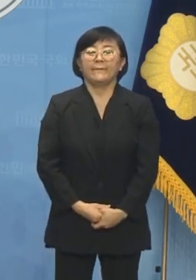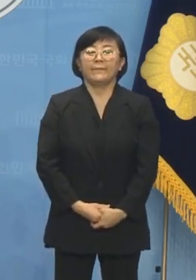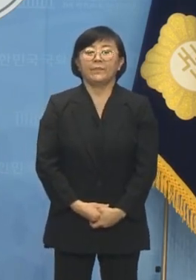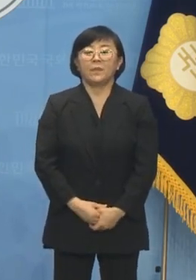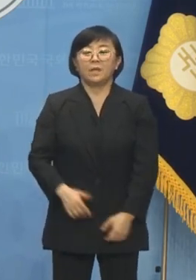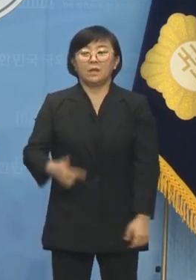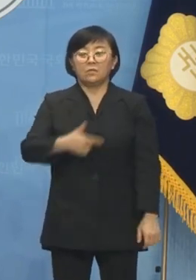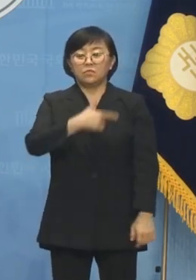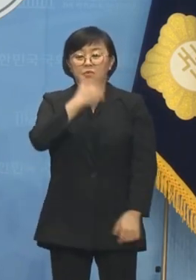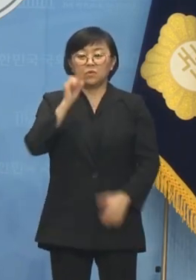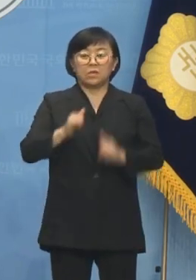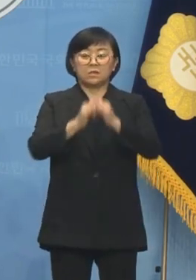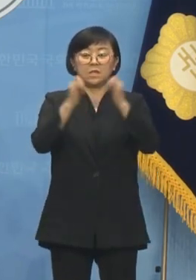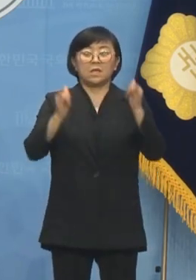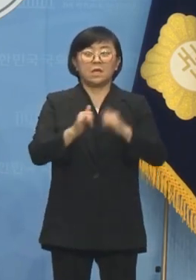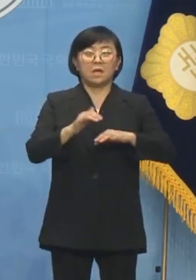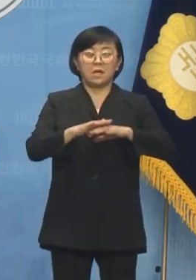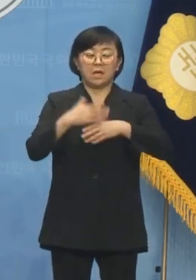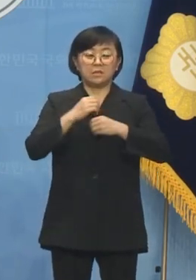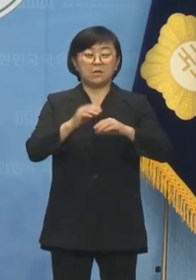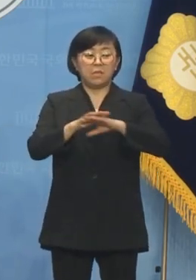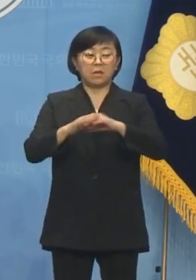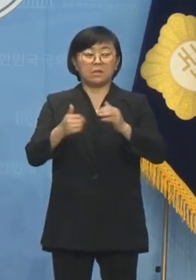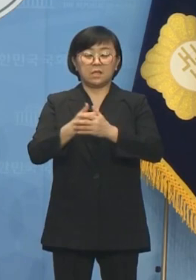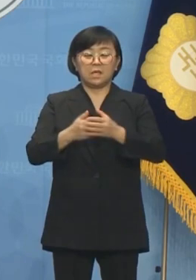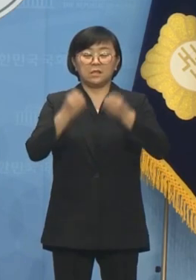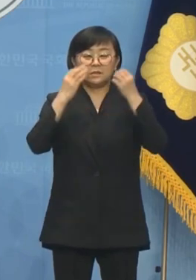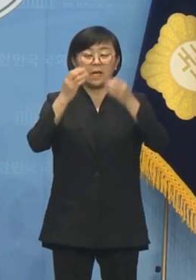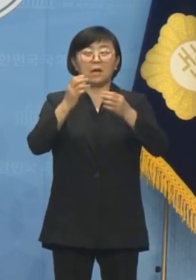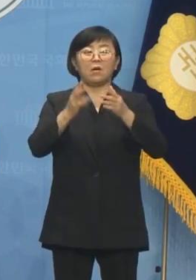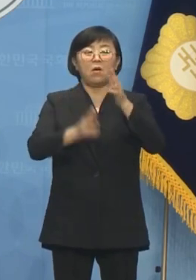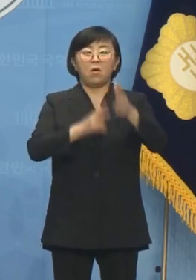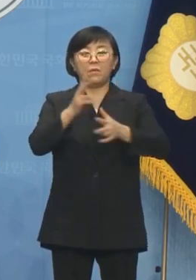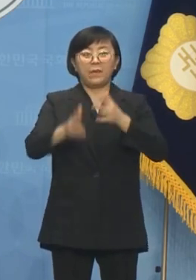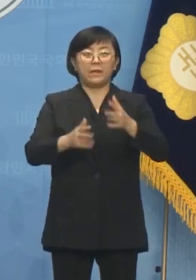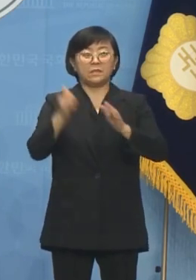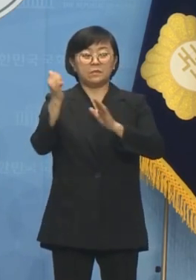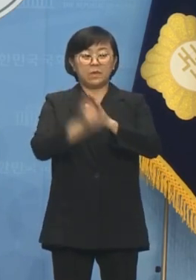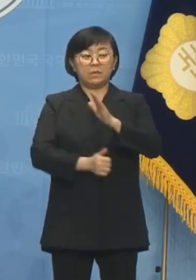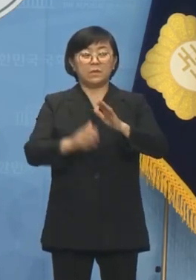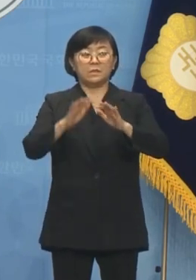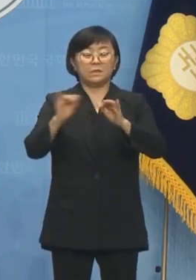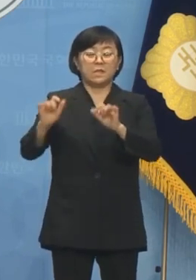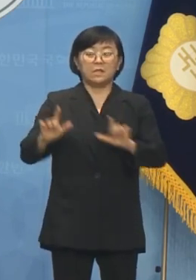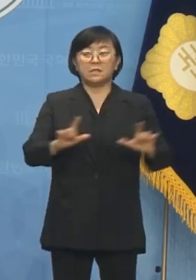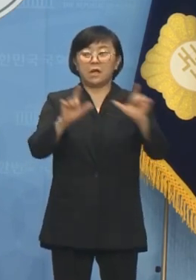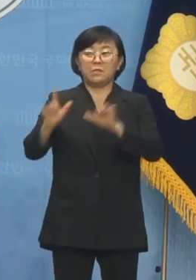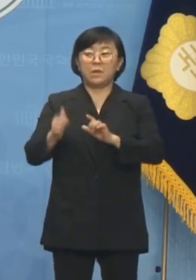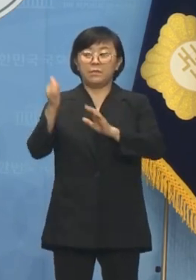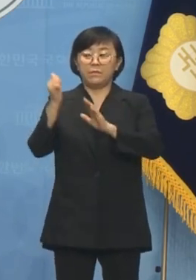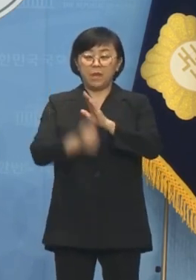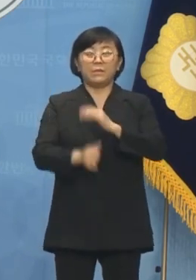빈약한 사회안전망으로 인해 창업에 실패하면 인생의 패배자로 전락합니다.